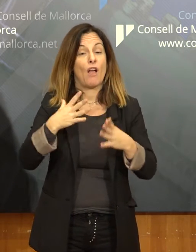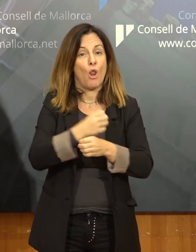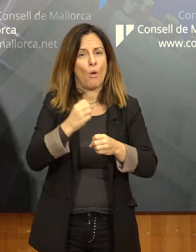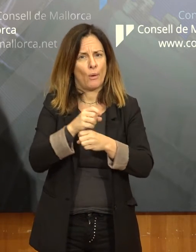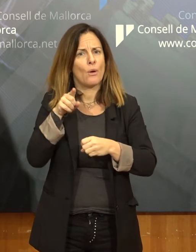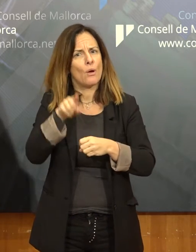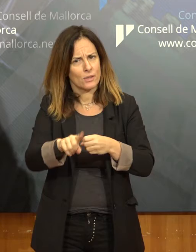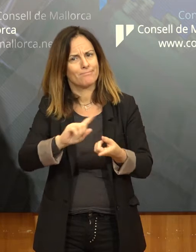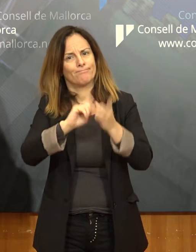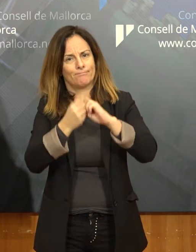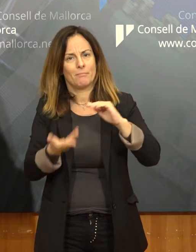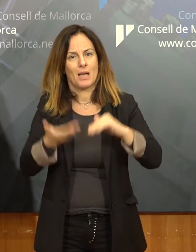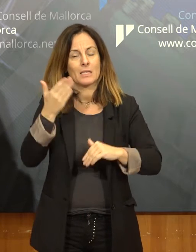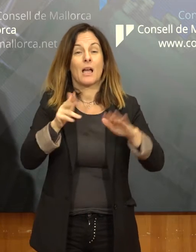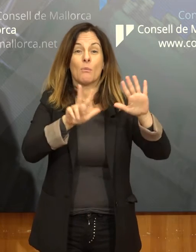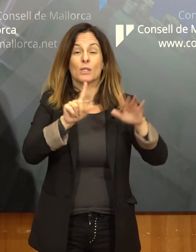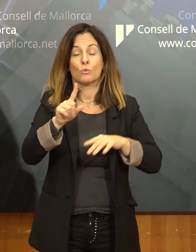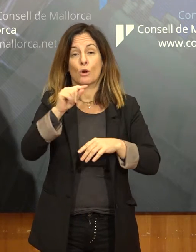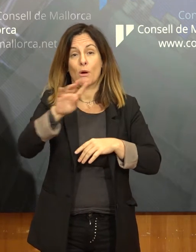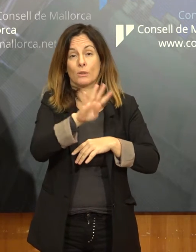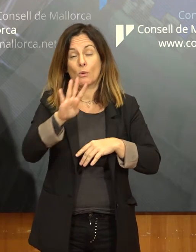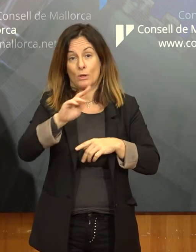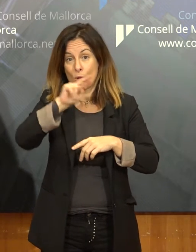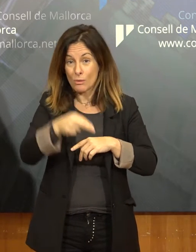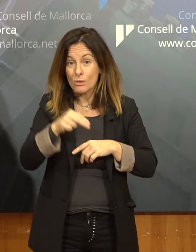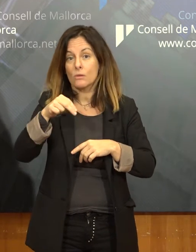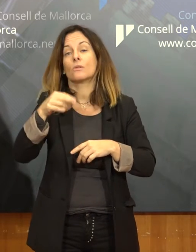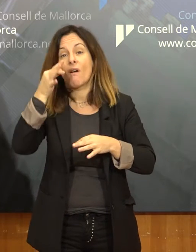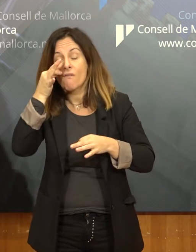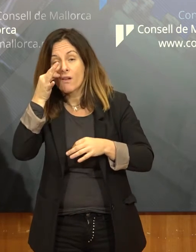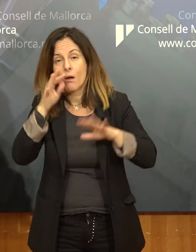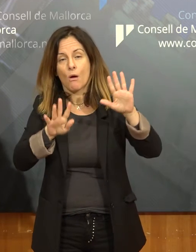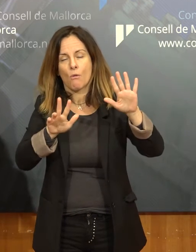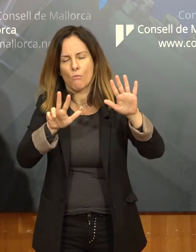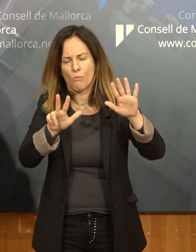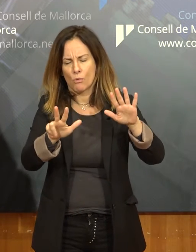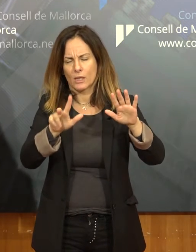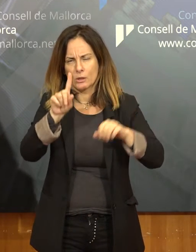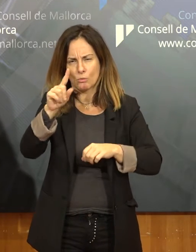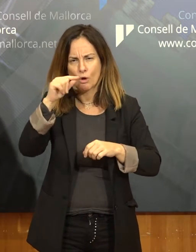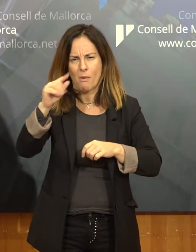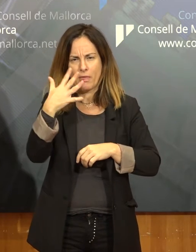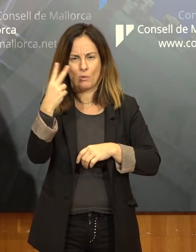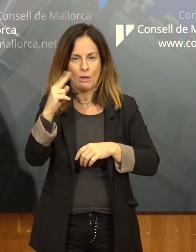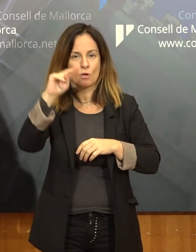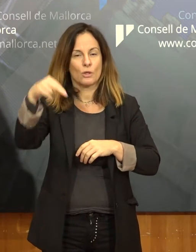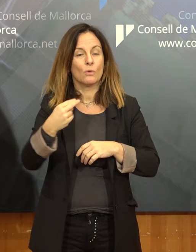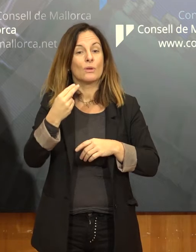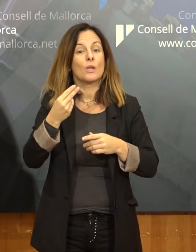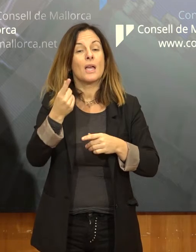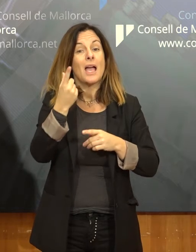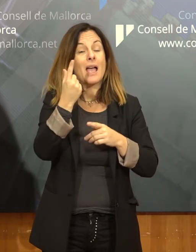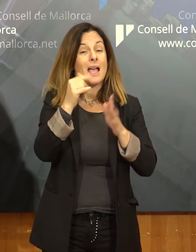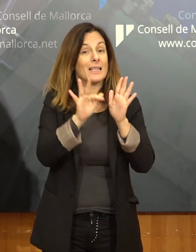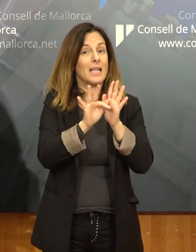,94 euros a 91,59 euros. Una de les raons d'aquesta pujada és que